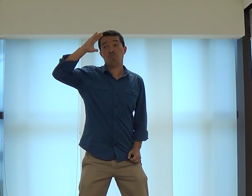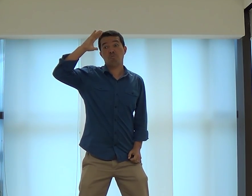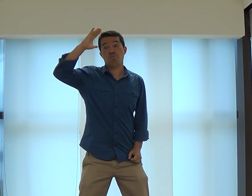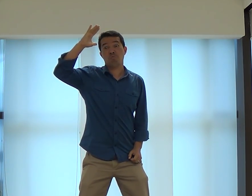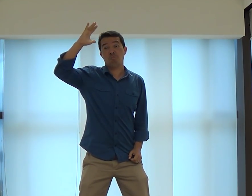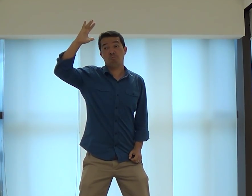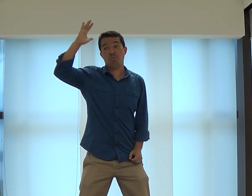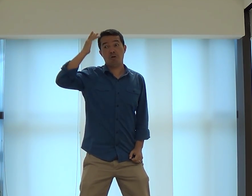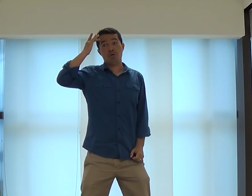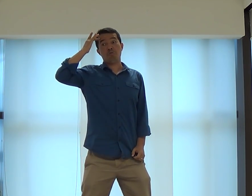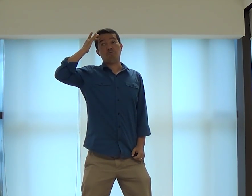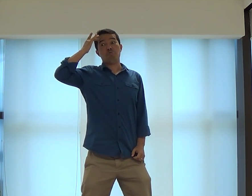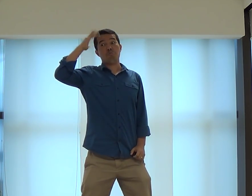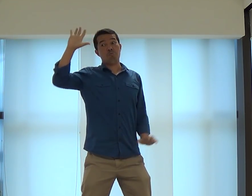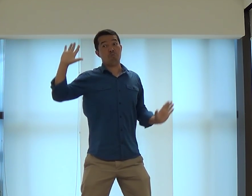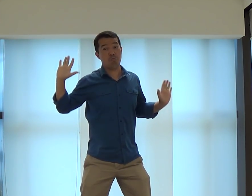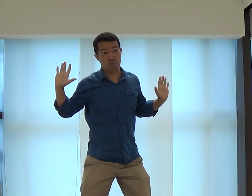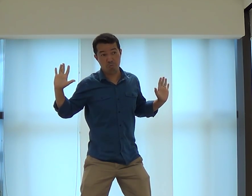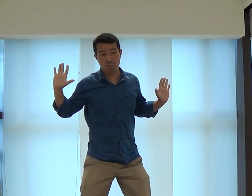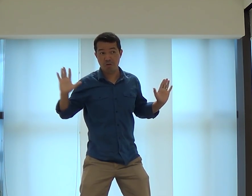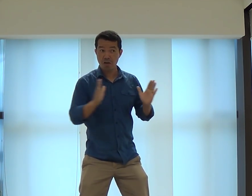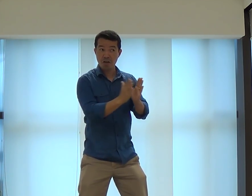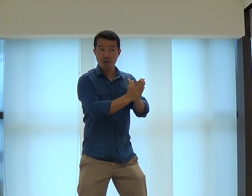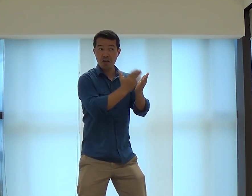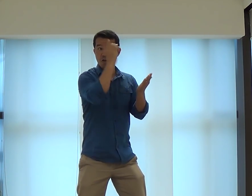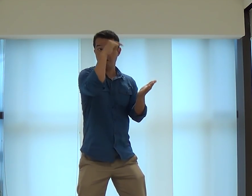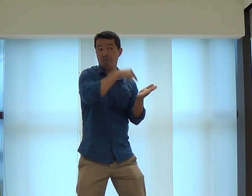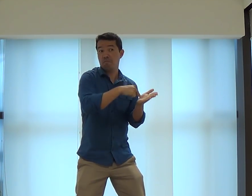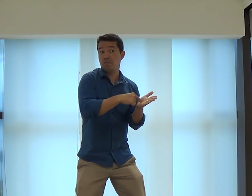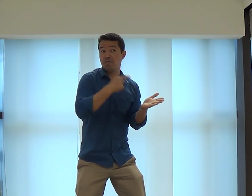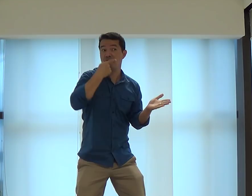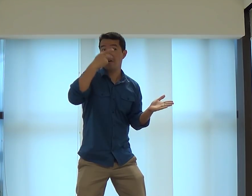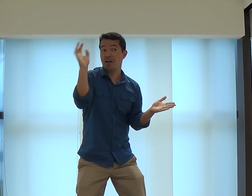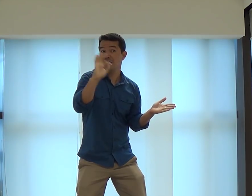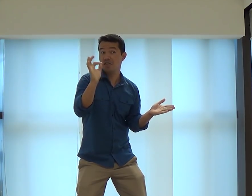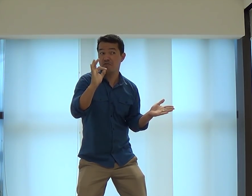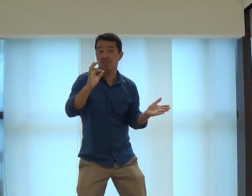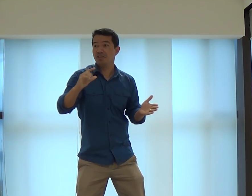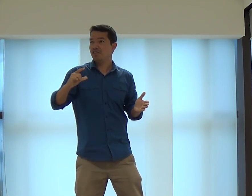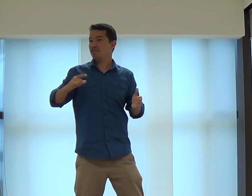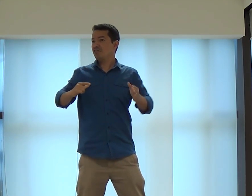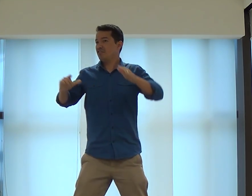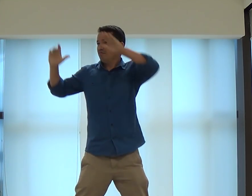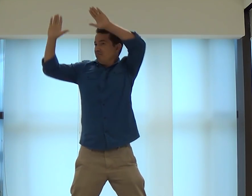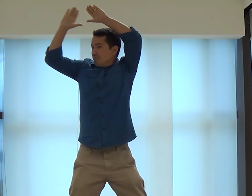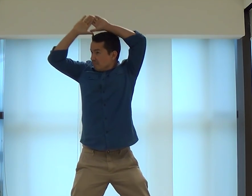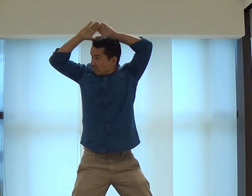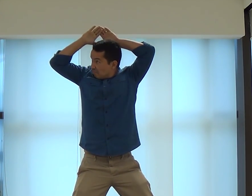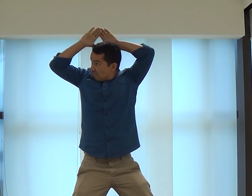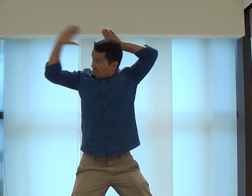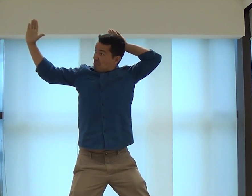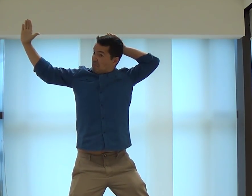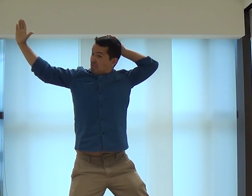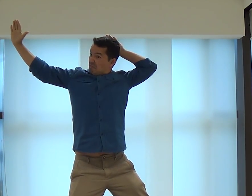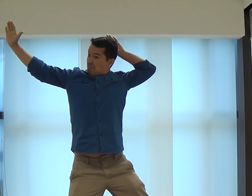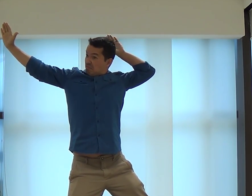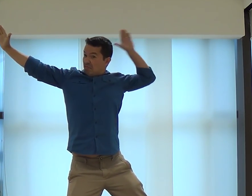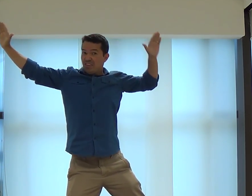Eu imagino, tá? Eu não sei se é assim. Não está na Bíblia, tá? Mas eu imagino.